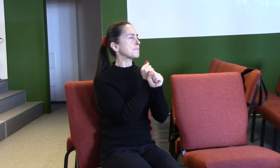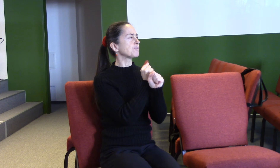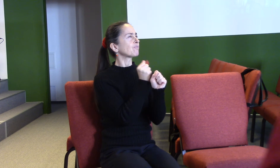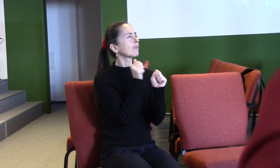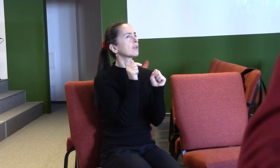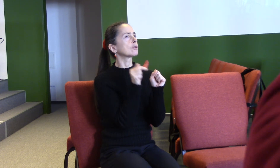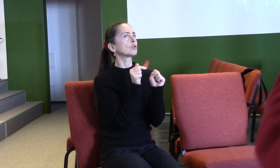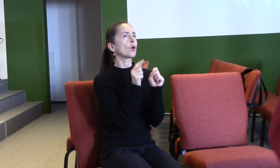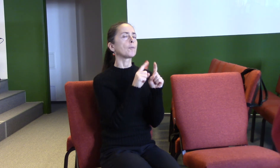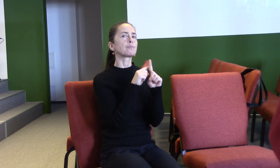pardon,